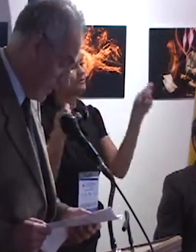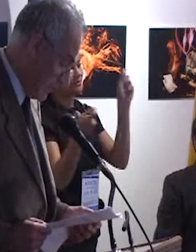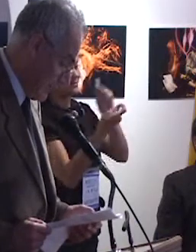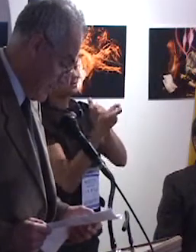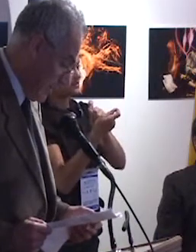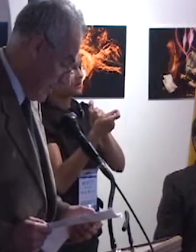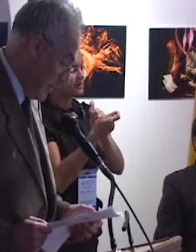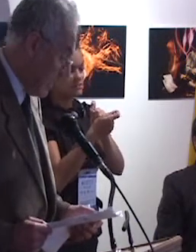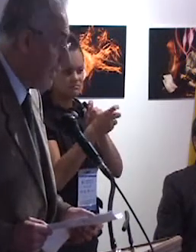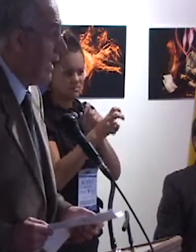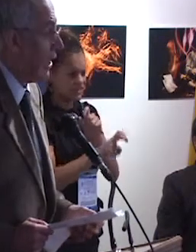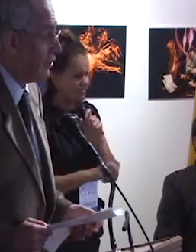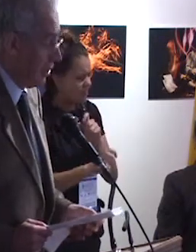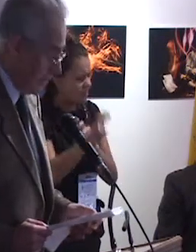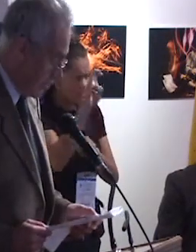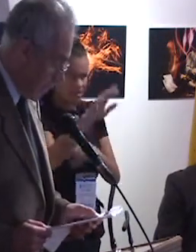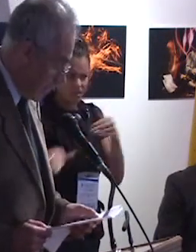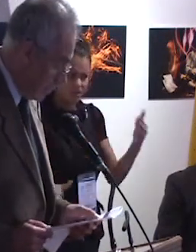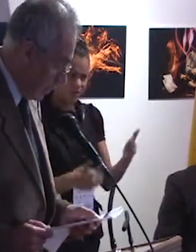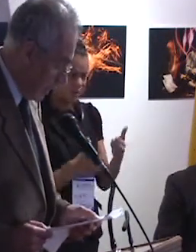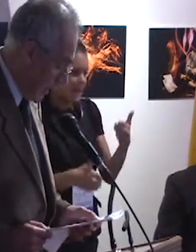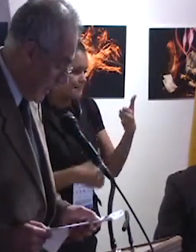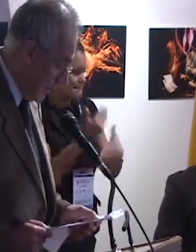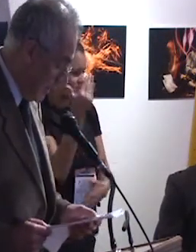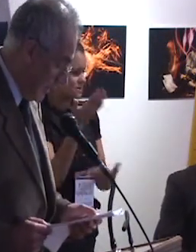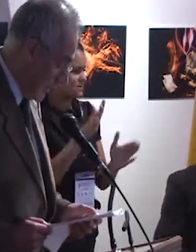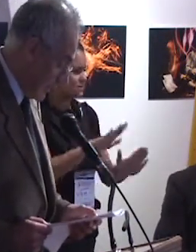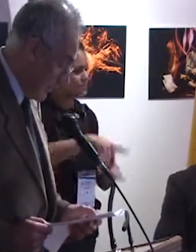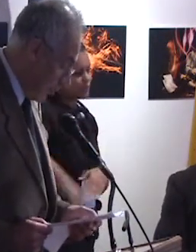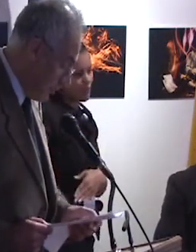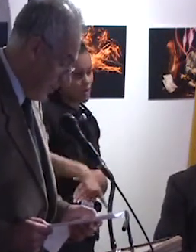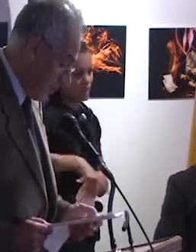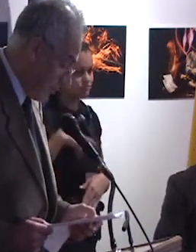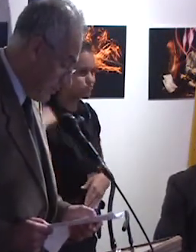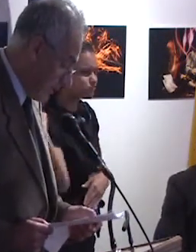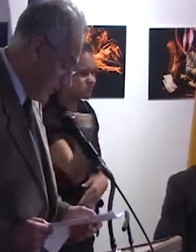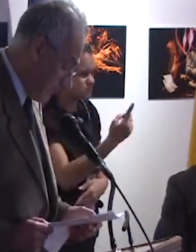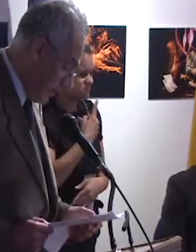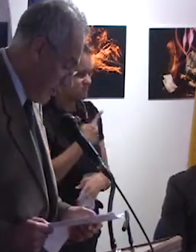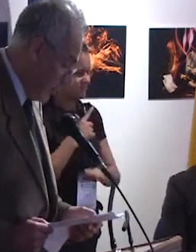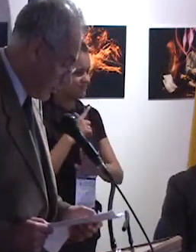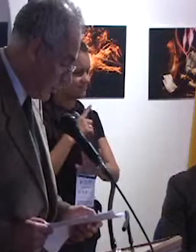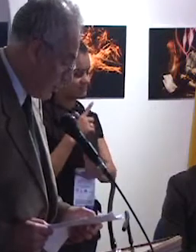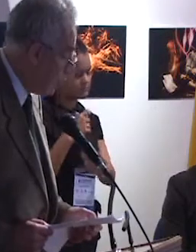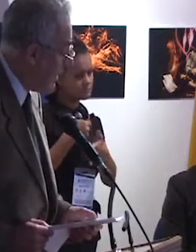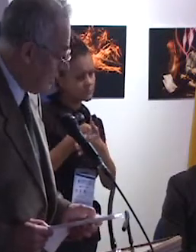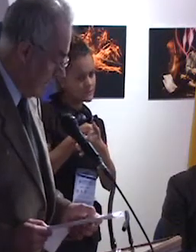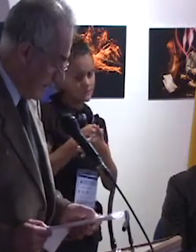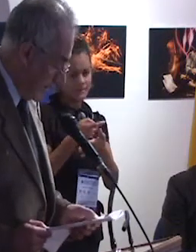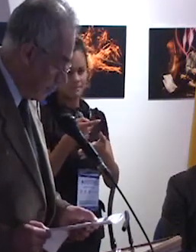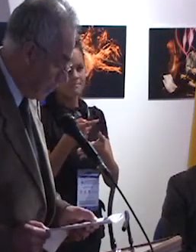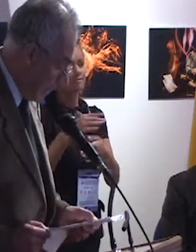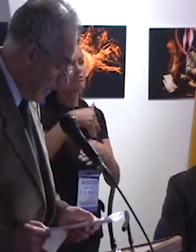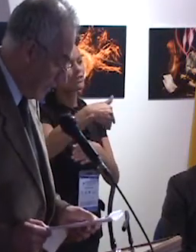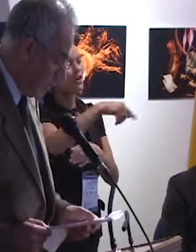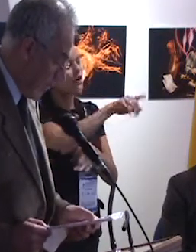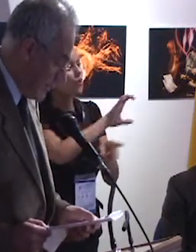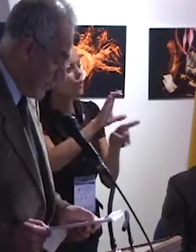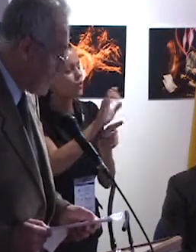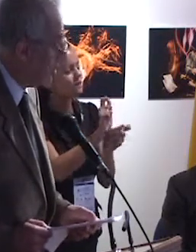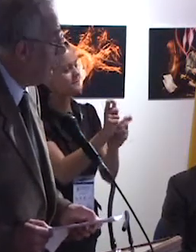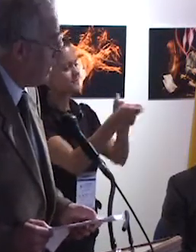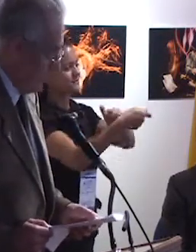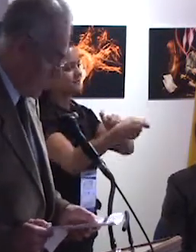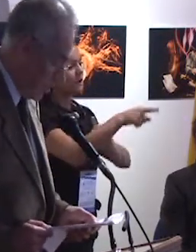todos los niveles, desde la acción escolar cotidiana, que transforme de forma perceptible las culturas y supere